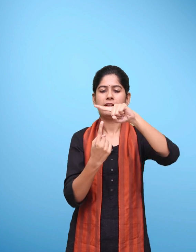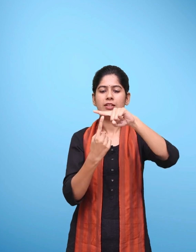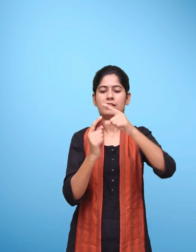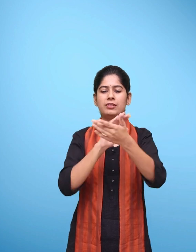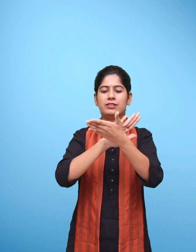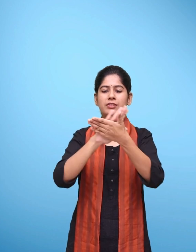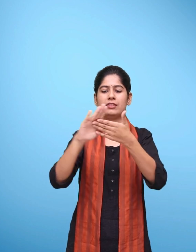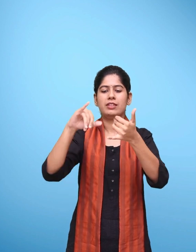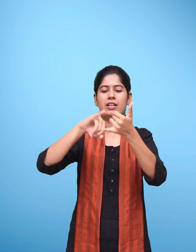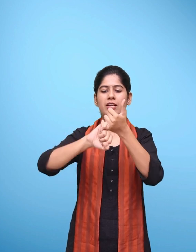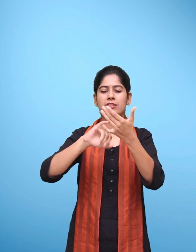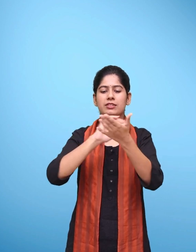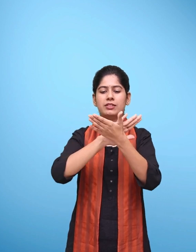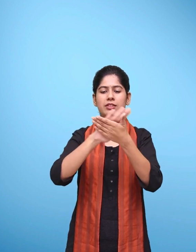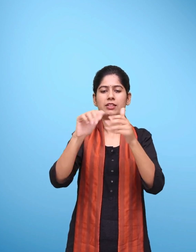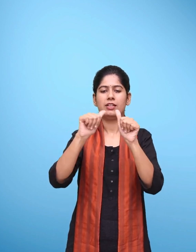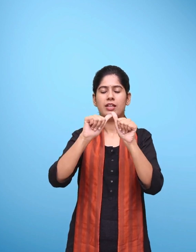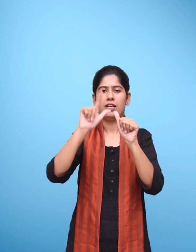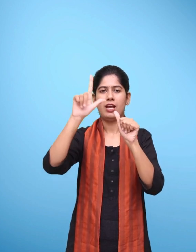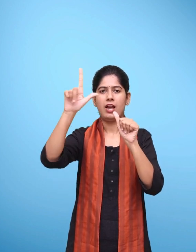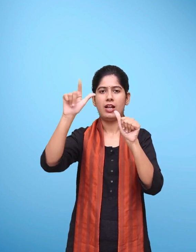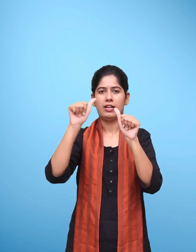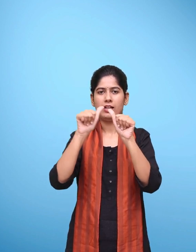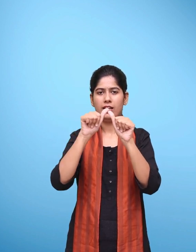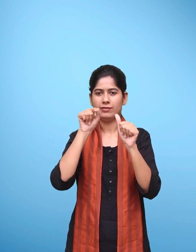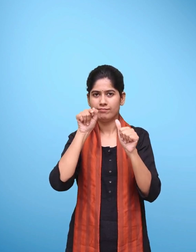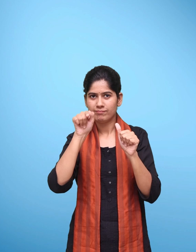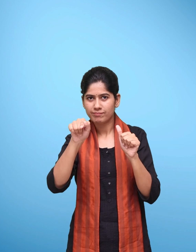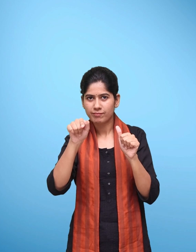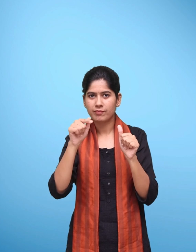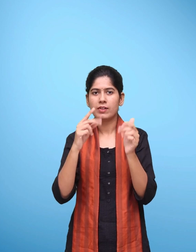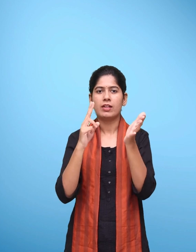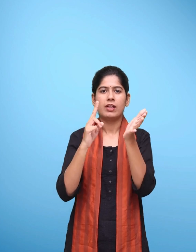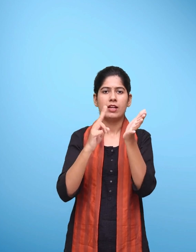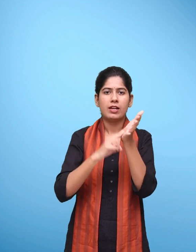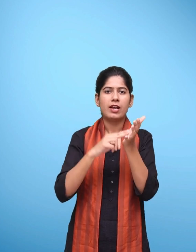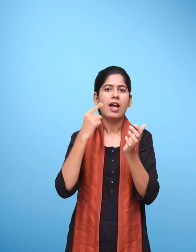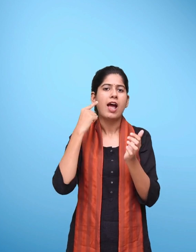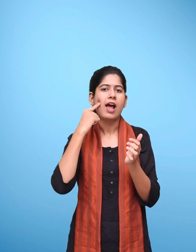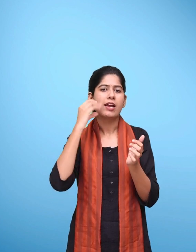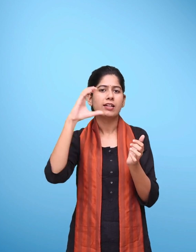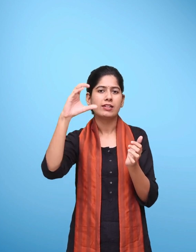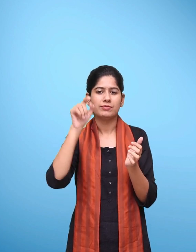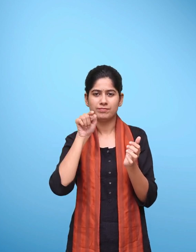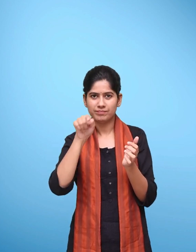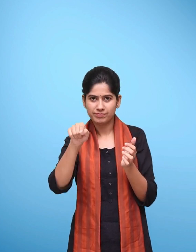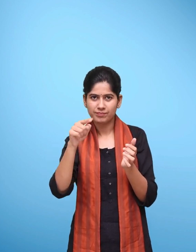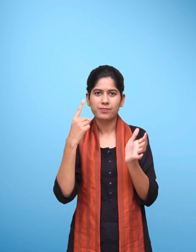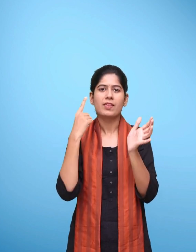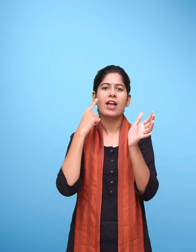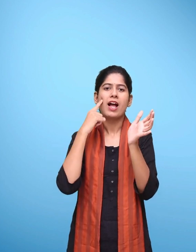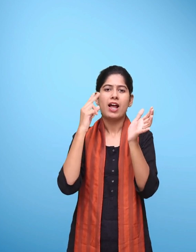slash slash e-partshala.nic.in slash